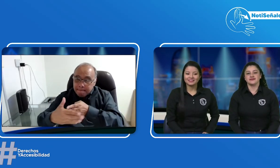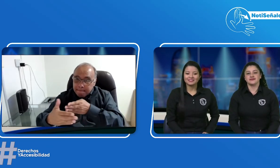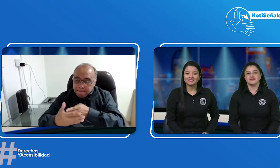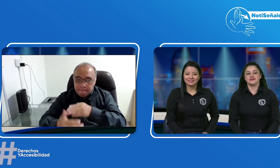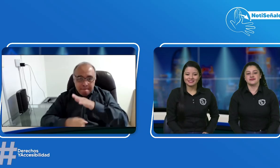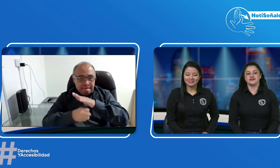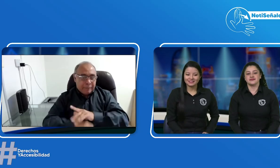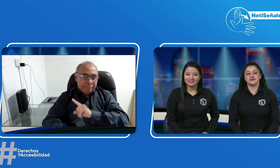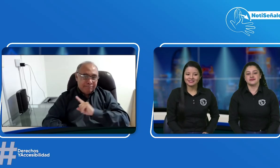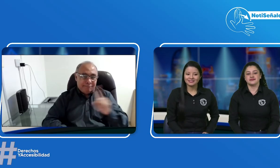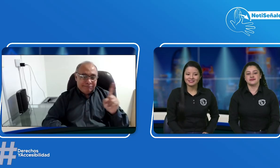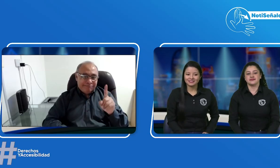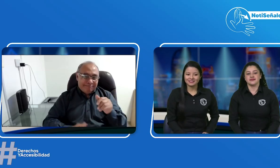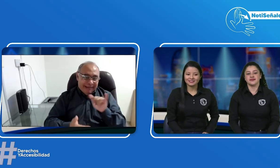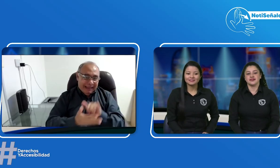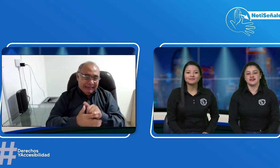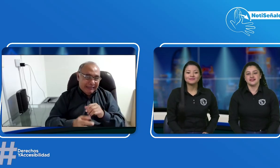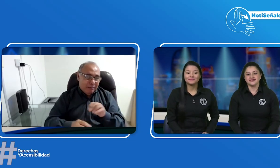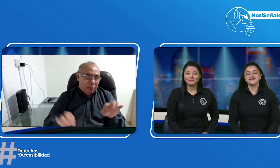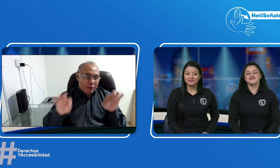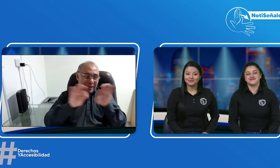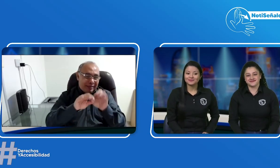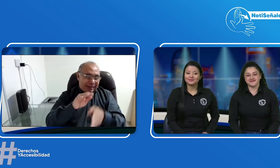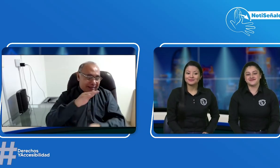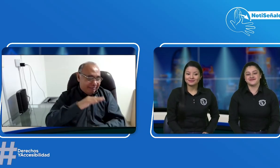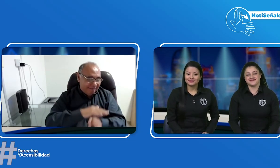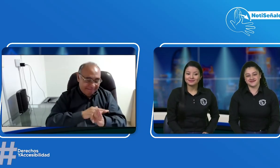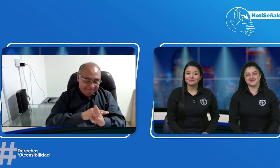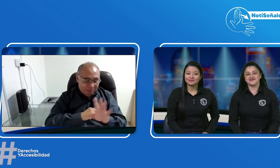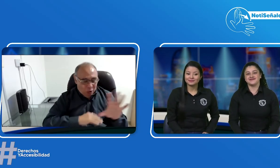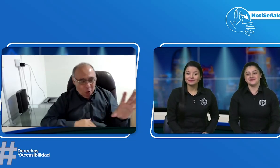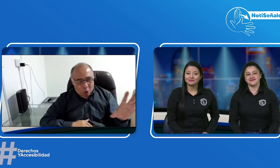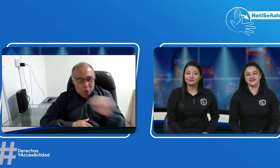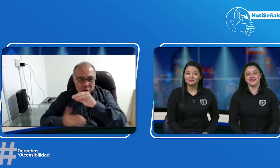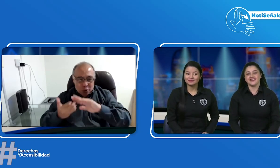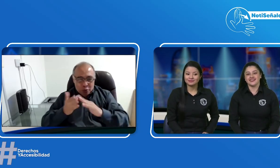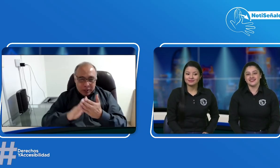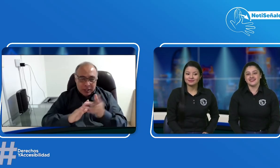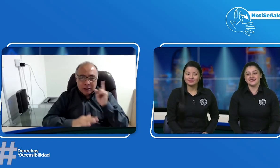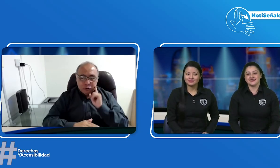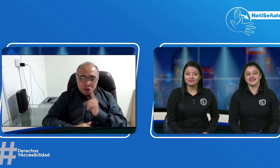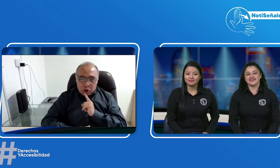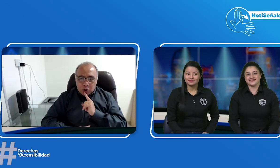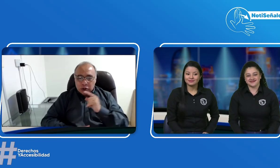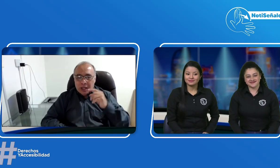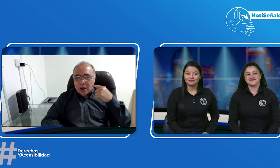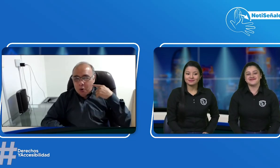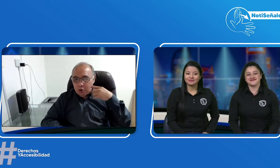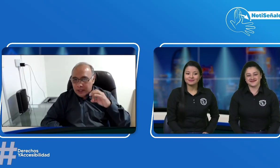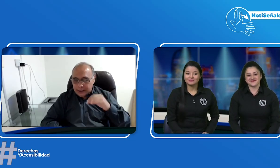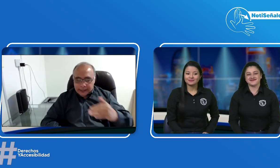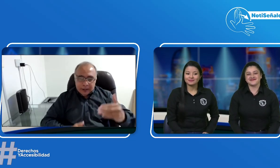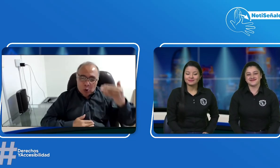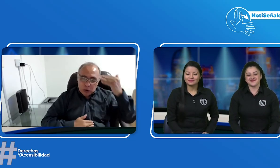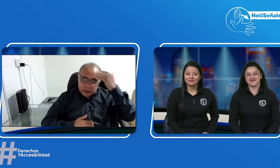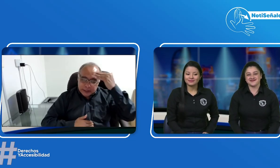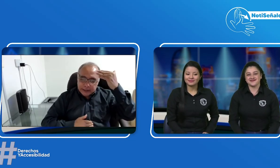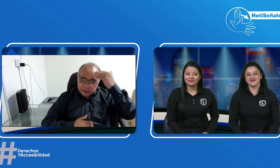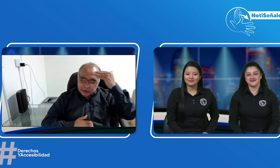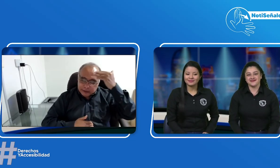no hay derechos importante que continuemos con esta campaña con